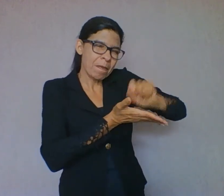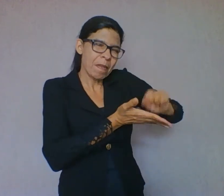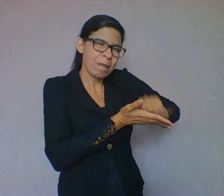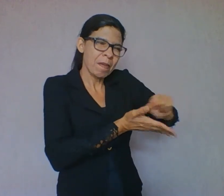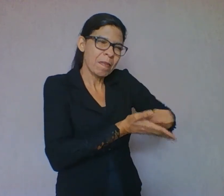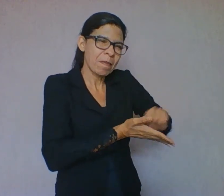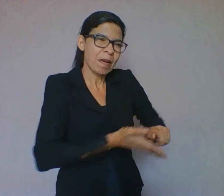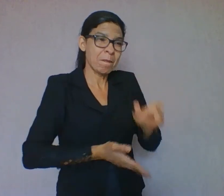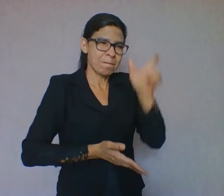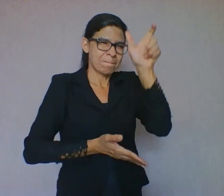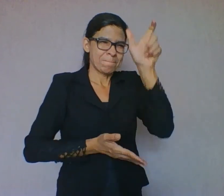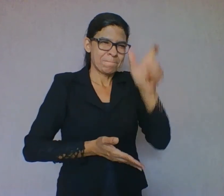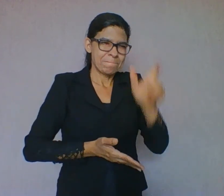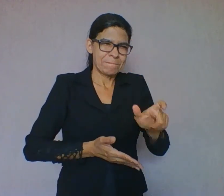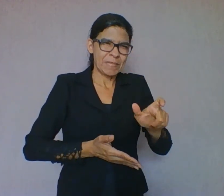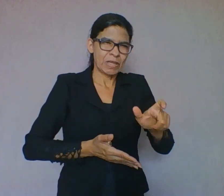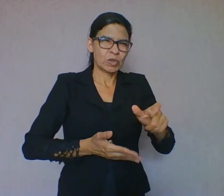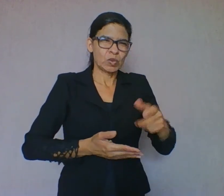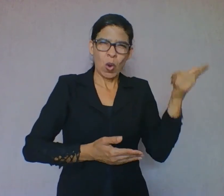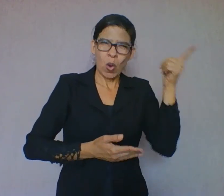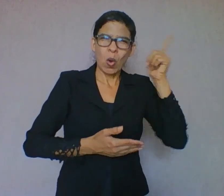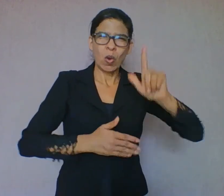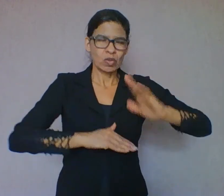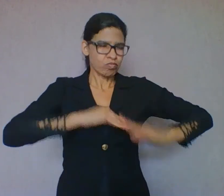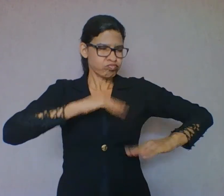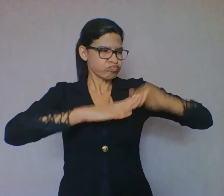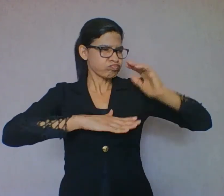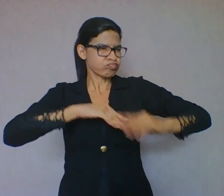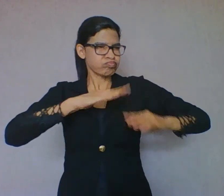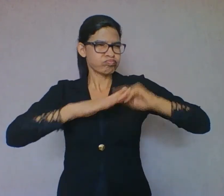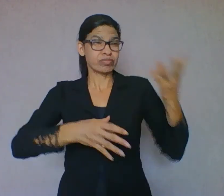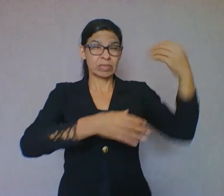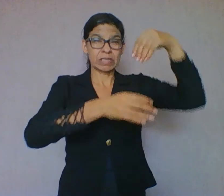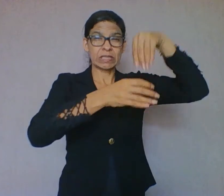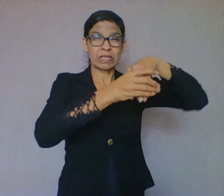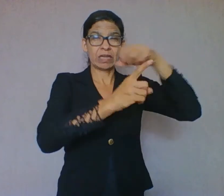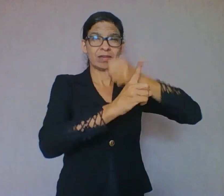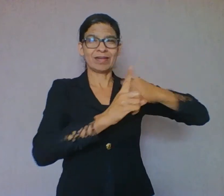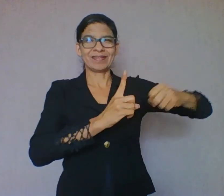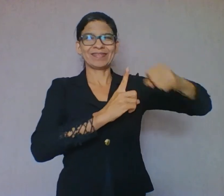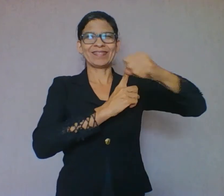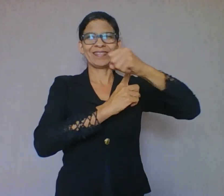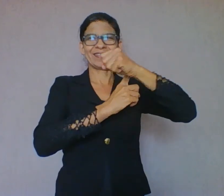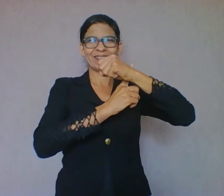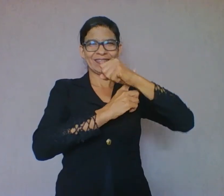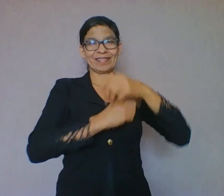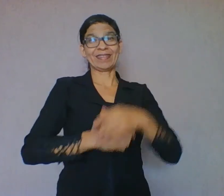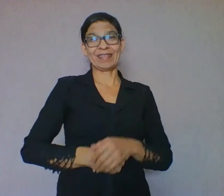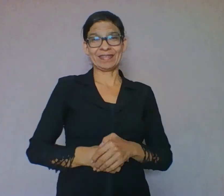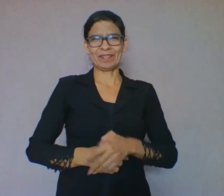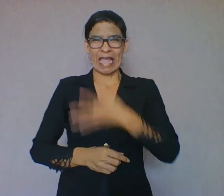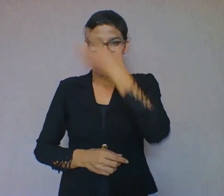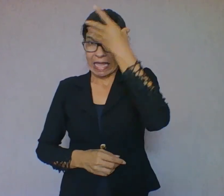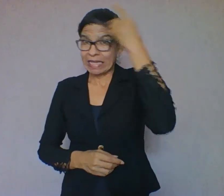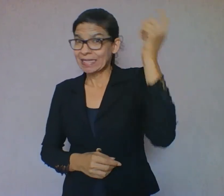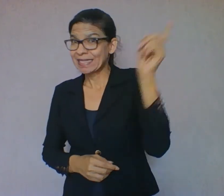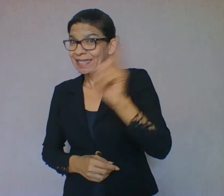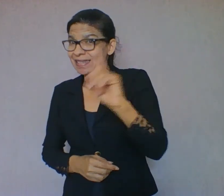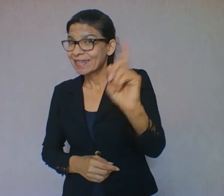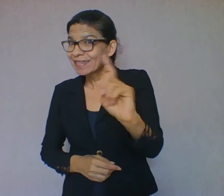letrado nas esferas sociais. E não se esqueçam, para fazer uma boa leitura, o leitor deve ter